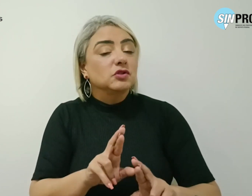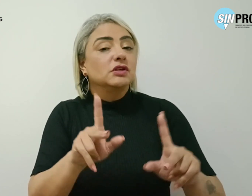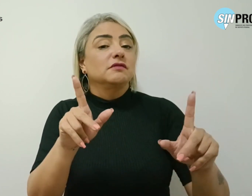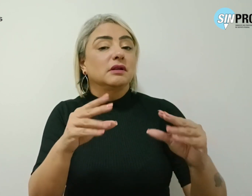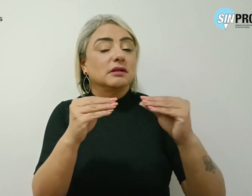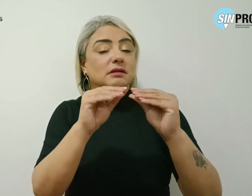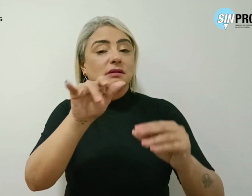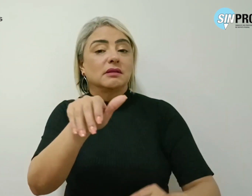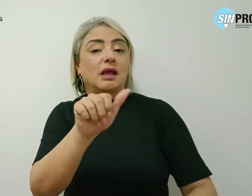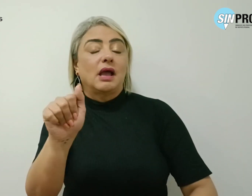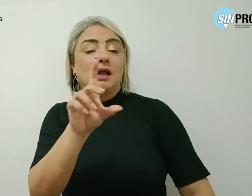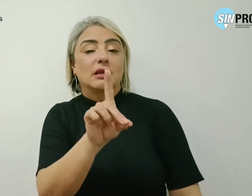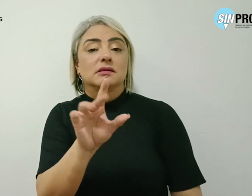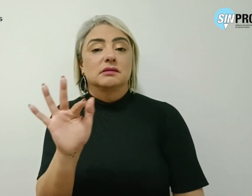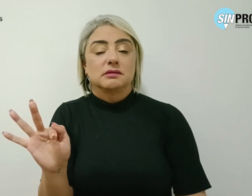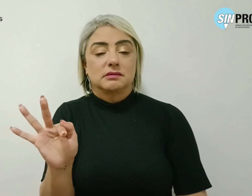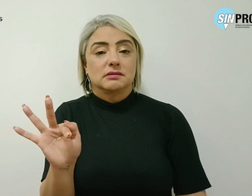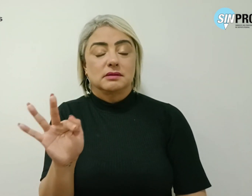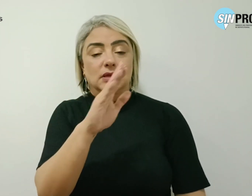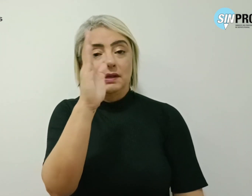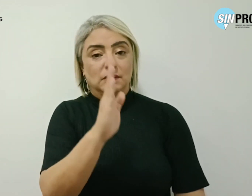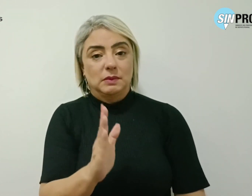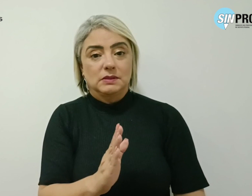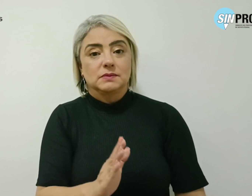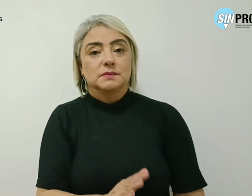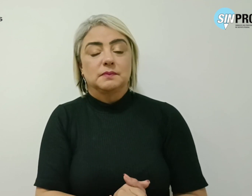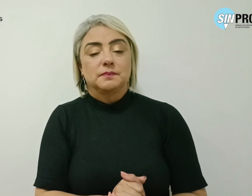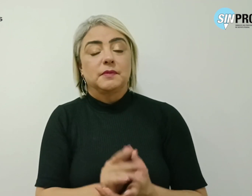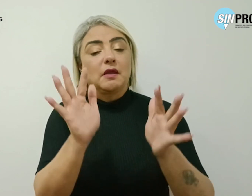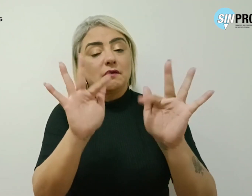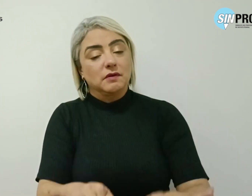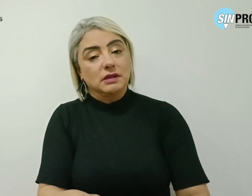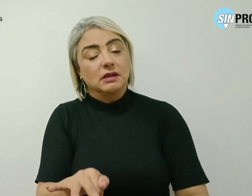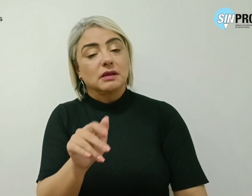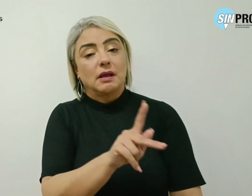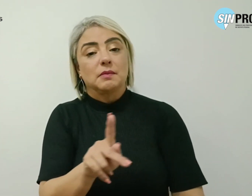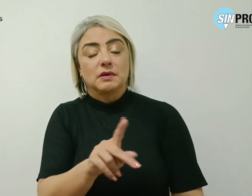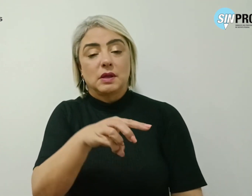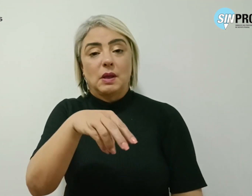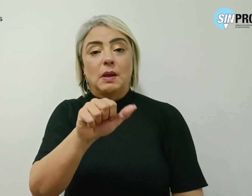EJA no Distrito Federal e no Brasil. Finaliza a professora Madalena. giltor, Obrigado.